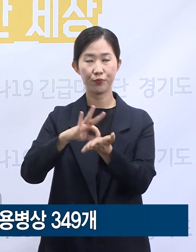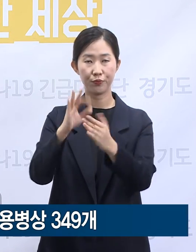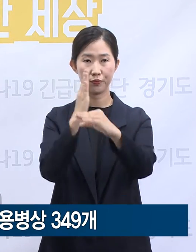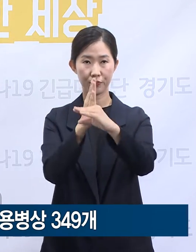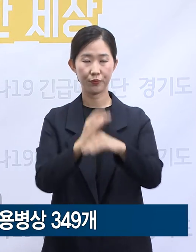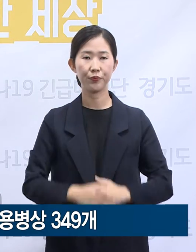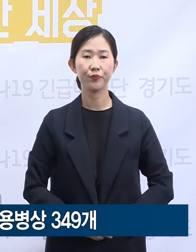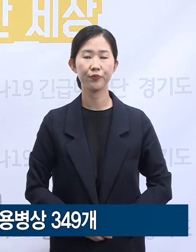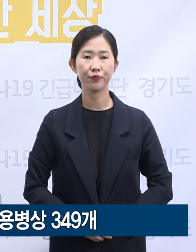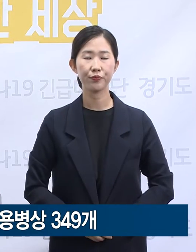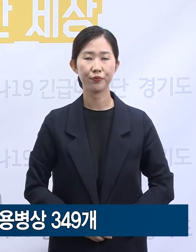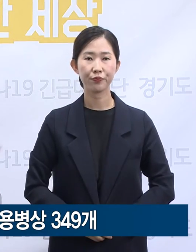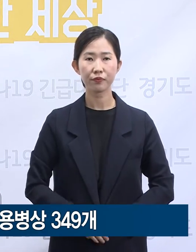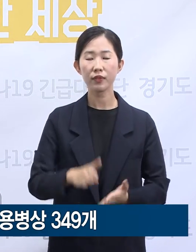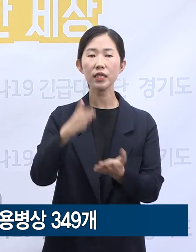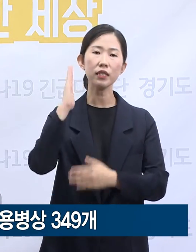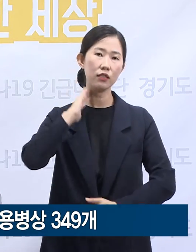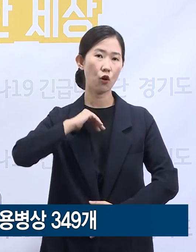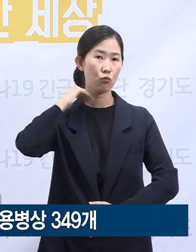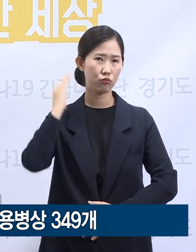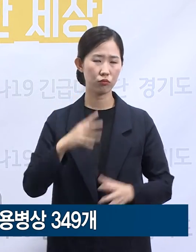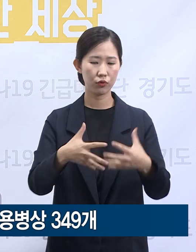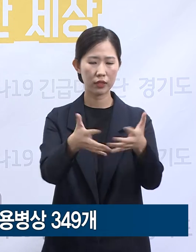위정부 성모병원 집단감염 상황입니다.